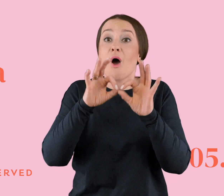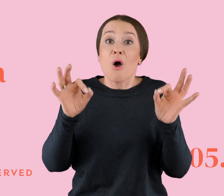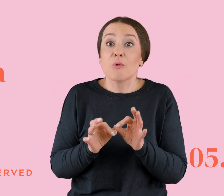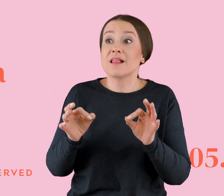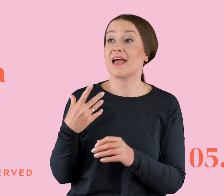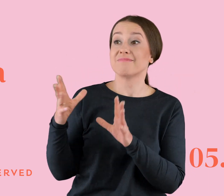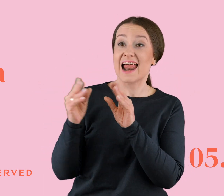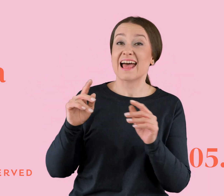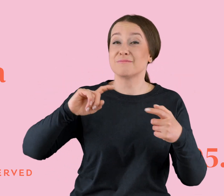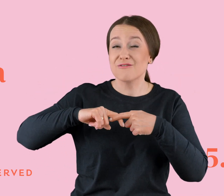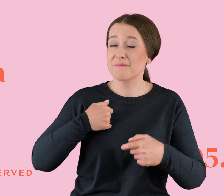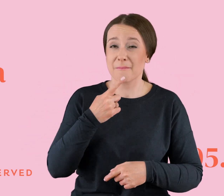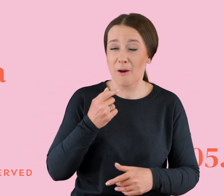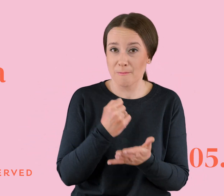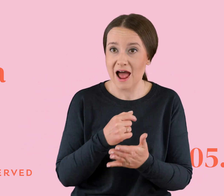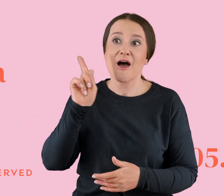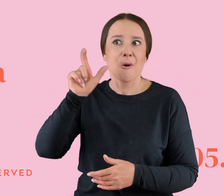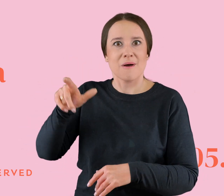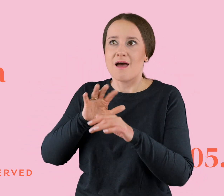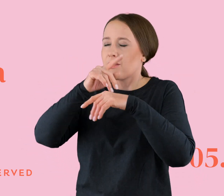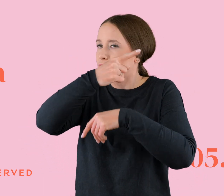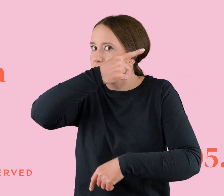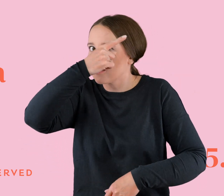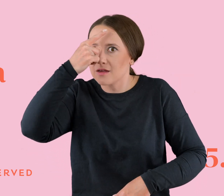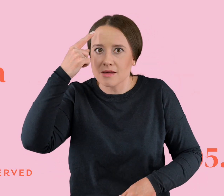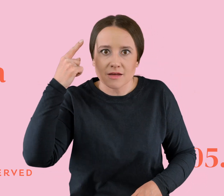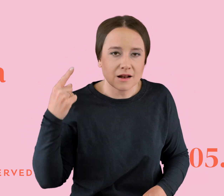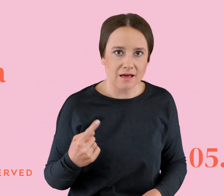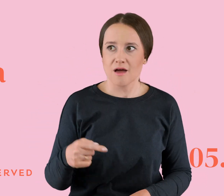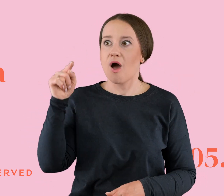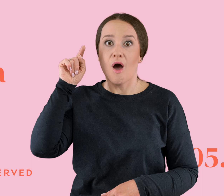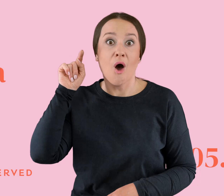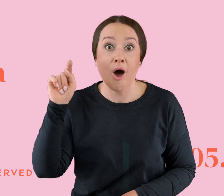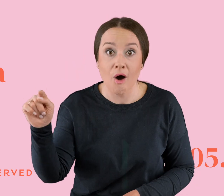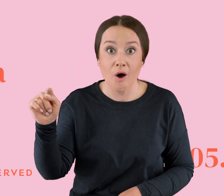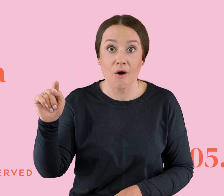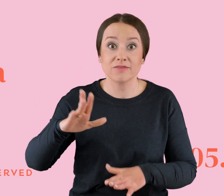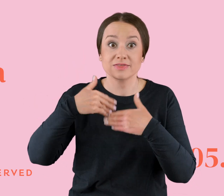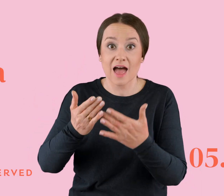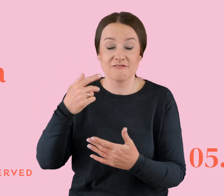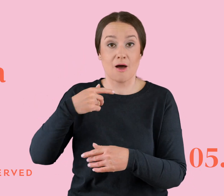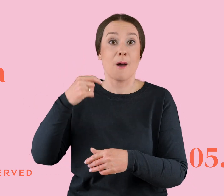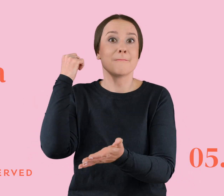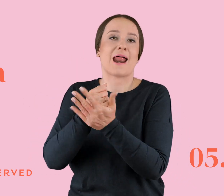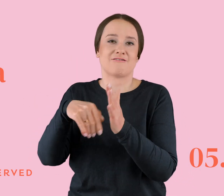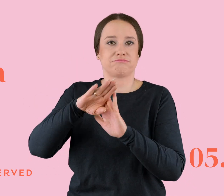I on tych praw miał w ogóle całą masę. I mało tego, on w ogóle ustalał te prawa. No więc ja się starałam, a później i tak dostawałam